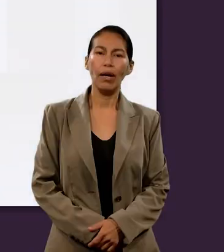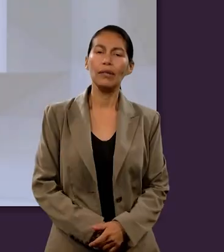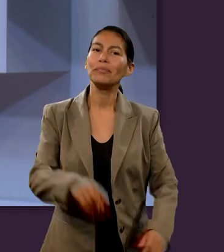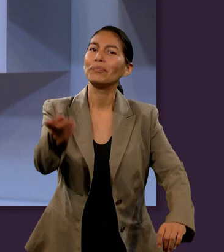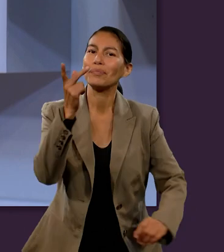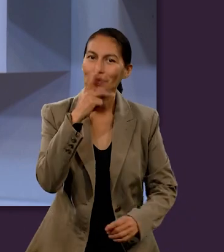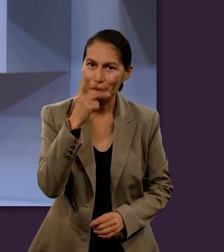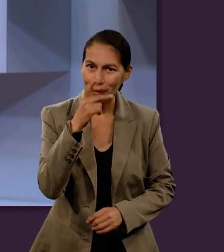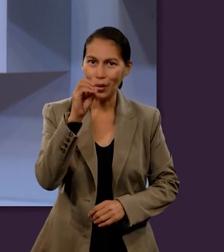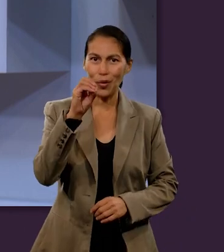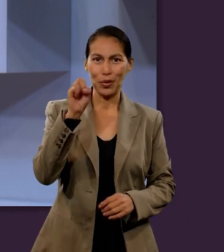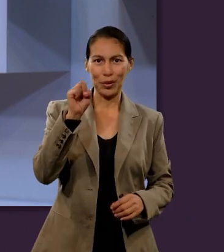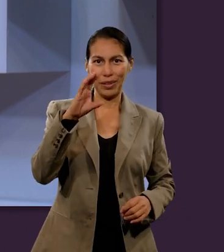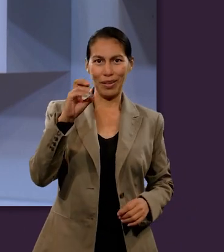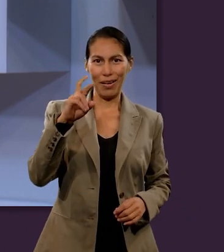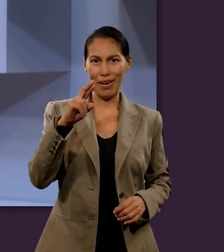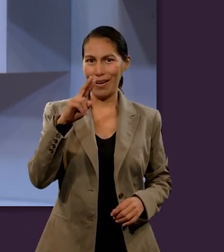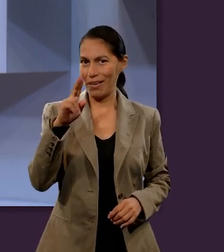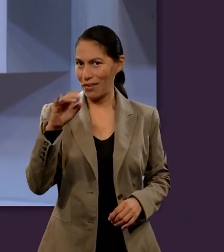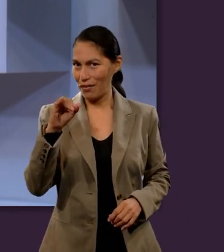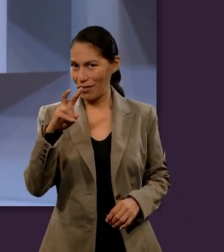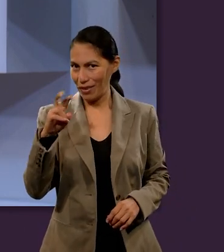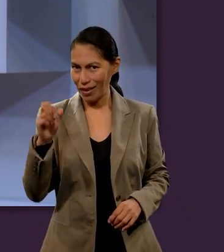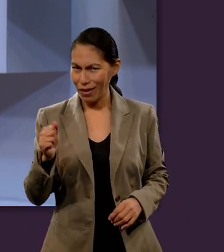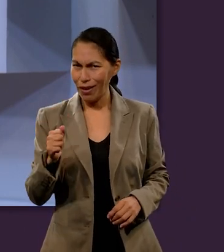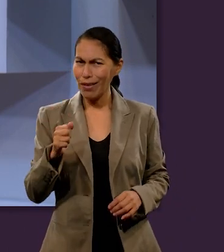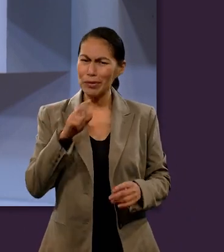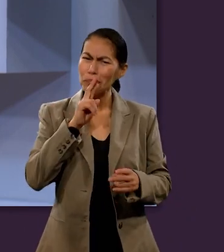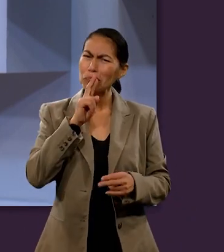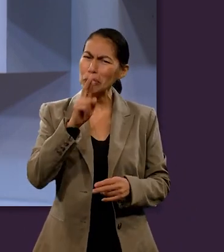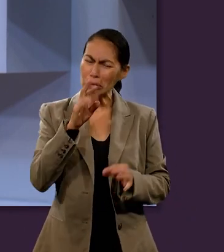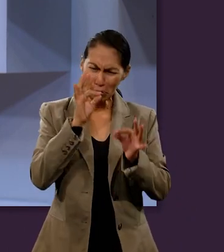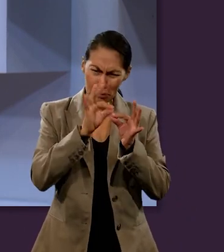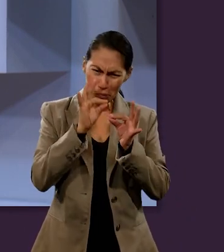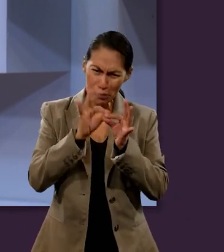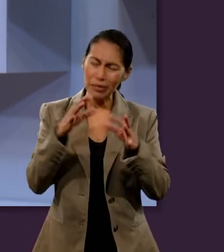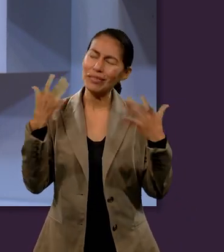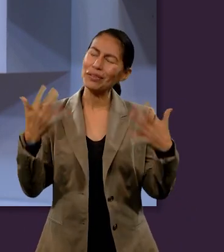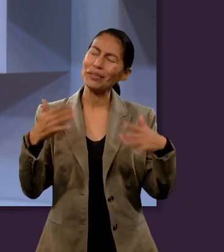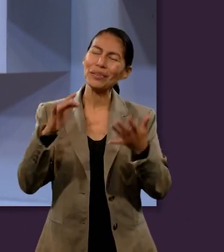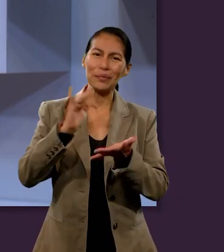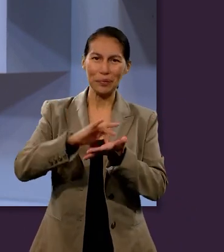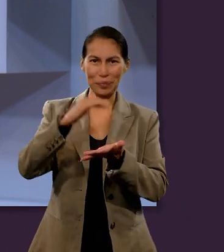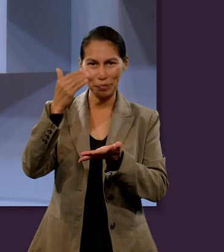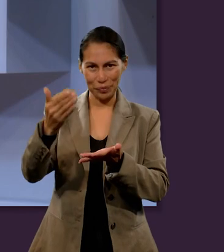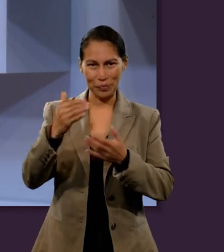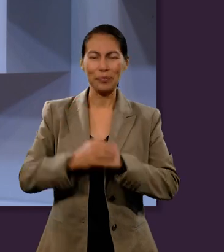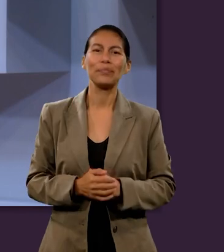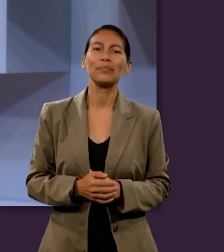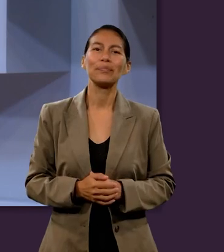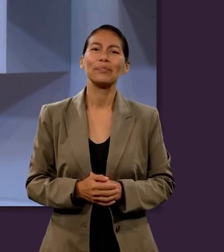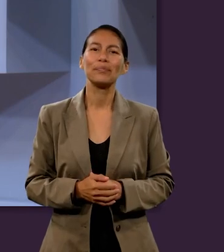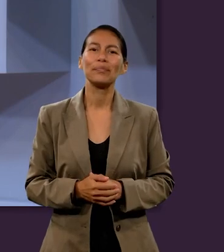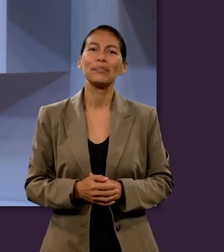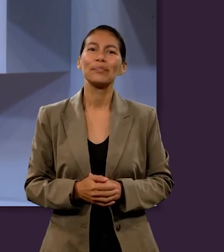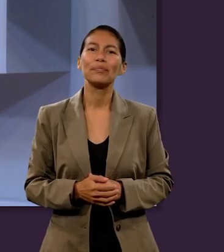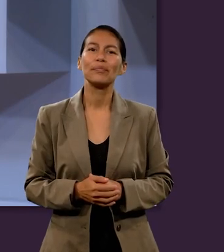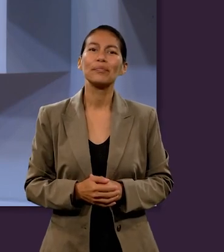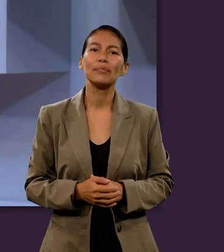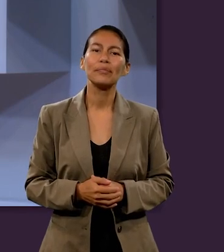Agradecemos al pastor Oscar Rivera por responder tan acertadamente esta pregunta que le realizamos.